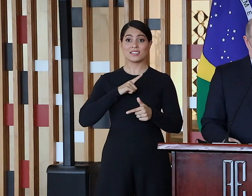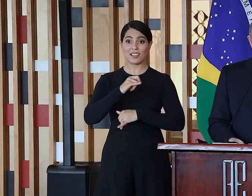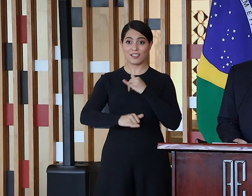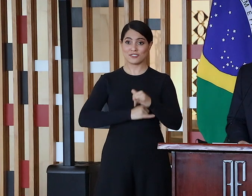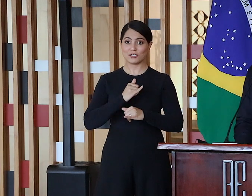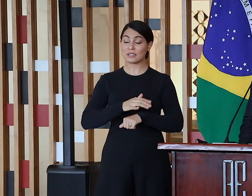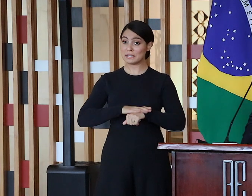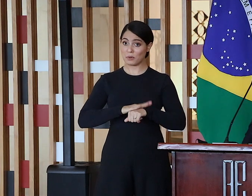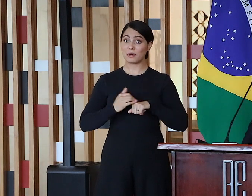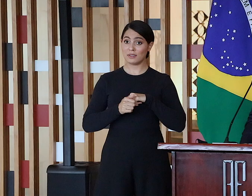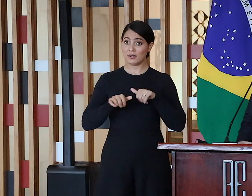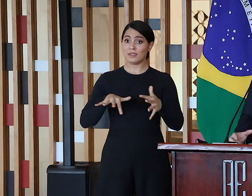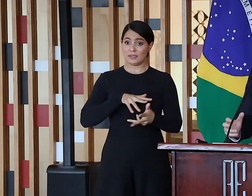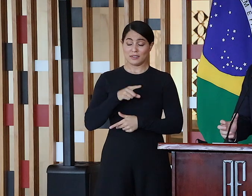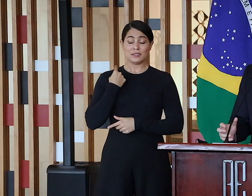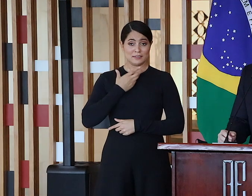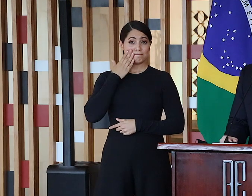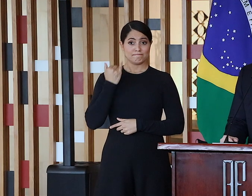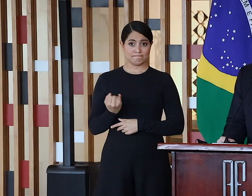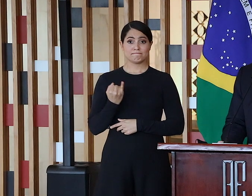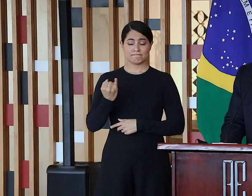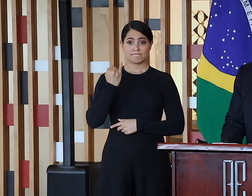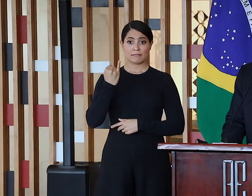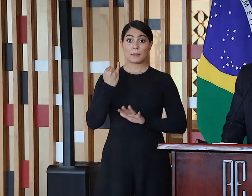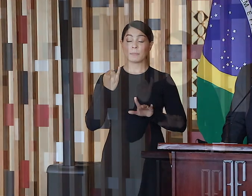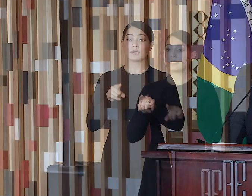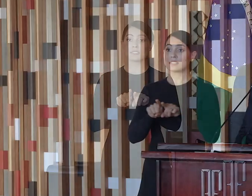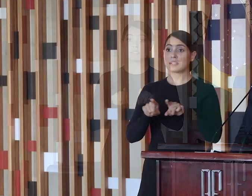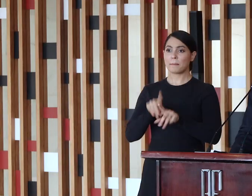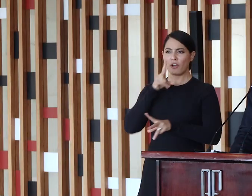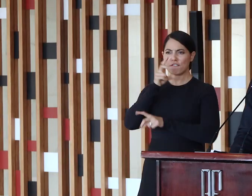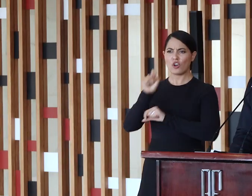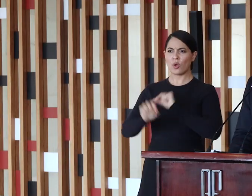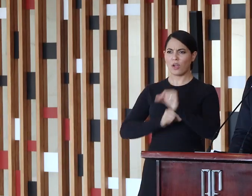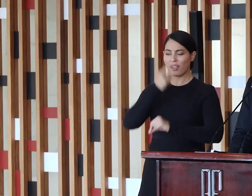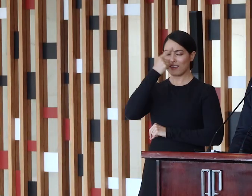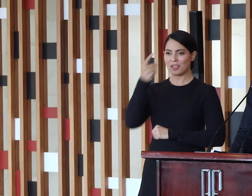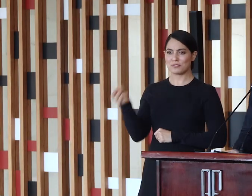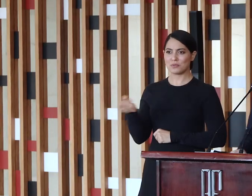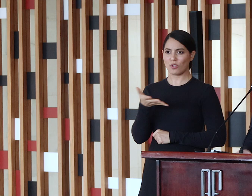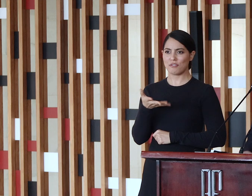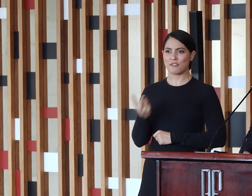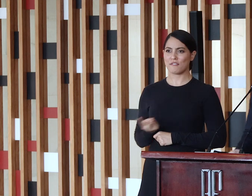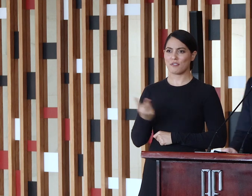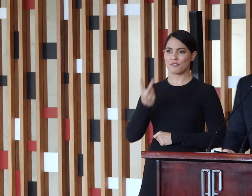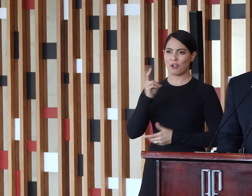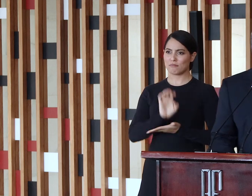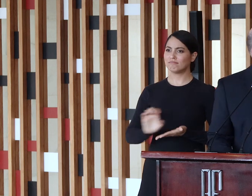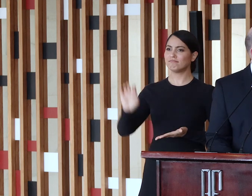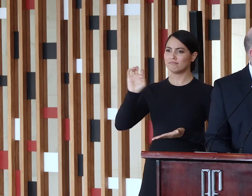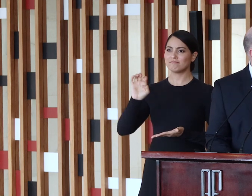no contexto da pandemia que vivemos, mas fortalece iniciativas com vistas à agregação de valor para as nossas exportações.